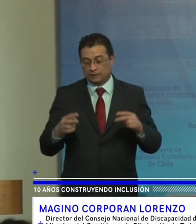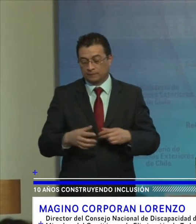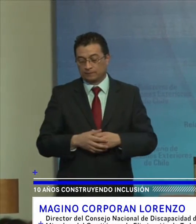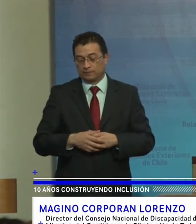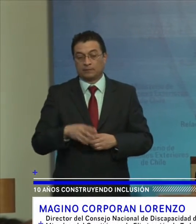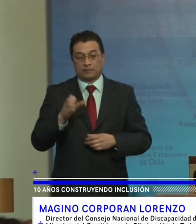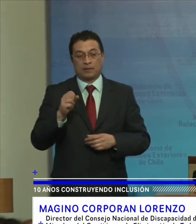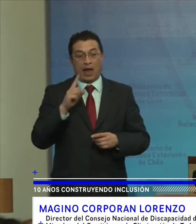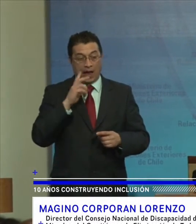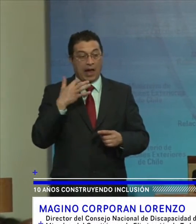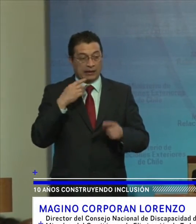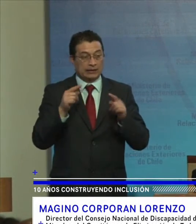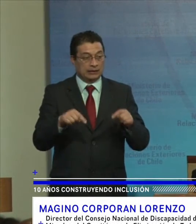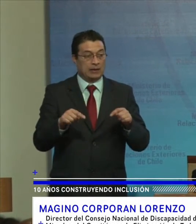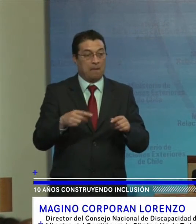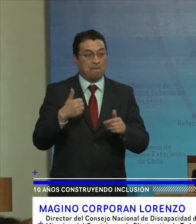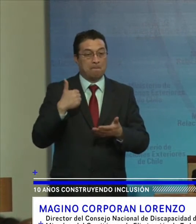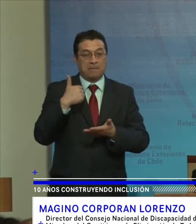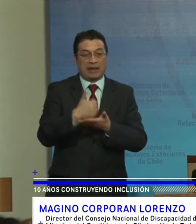Aquí presente